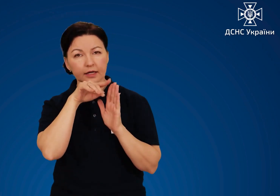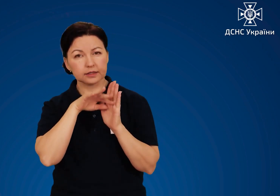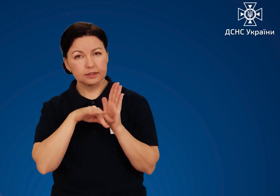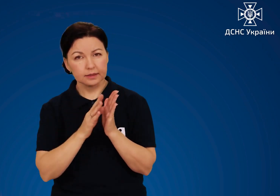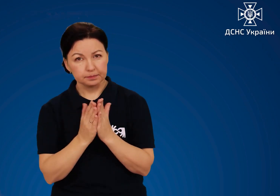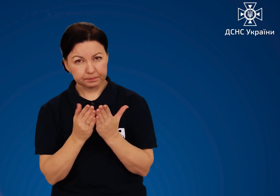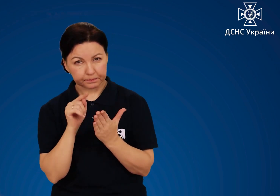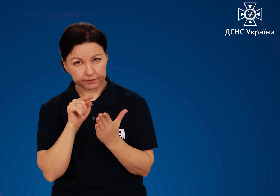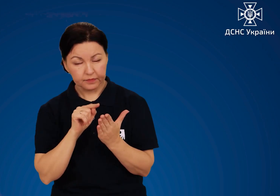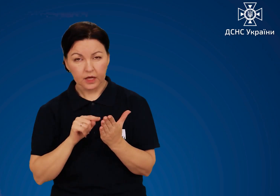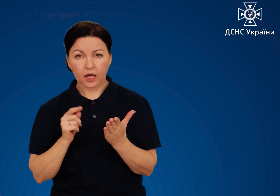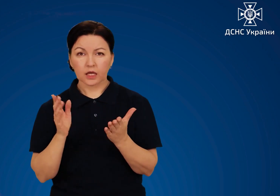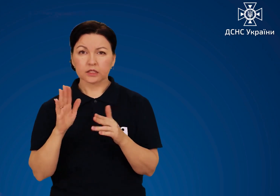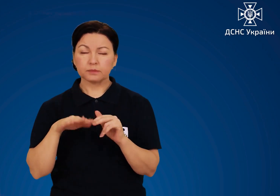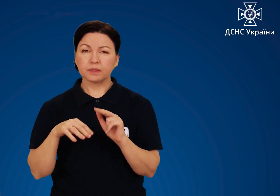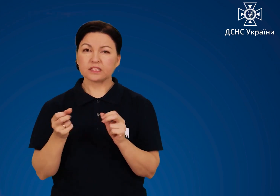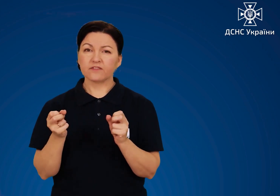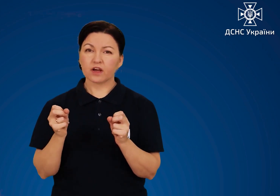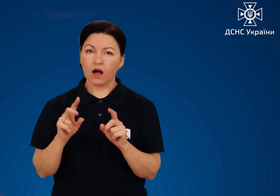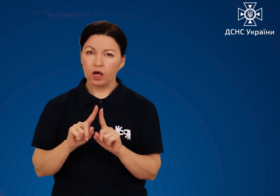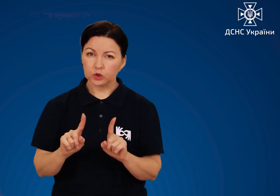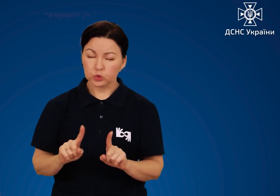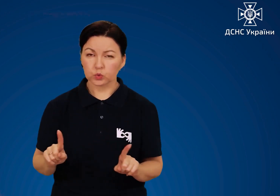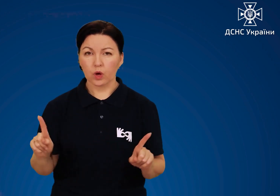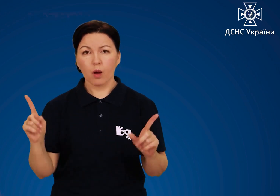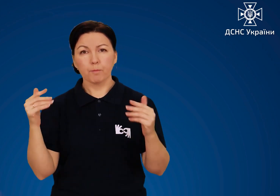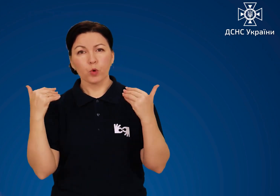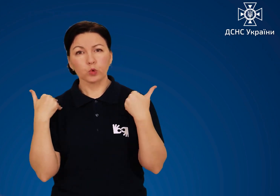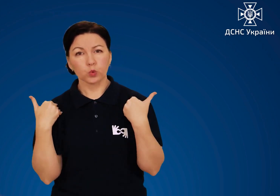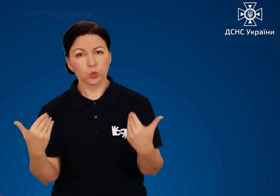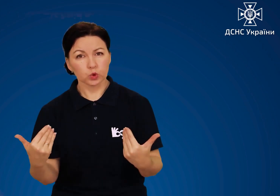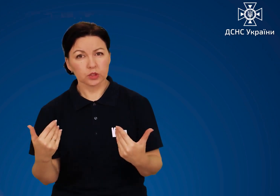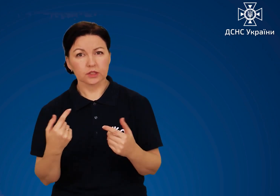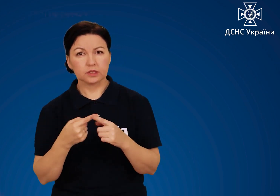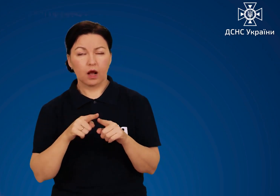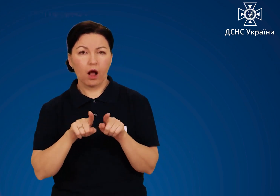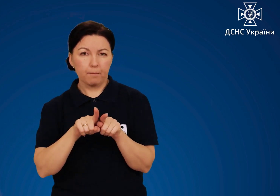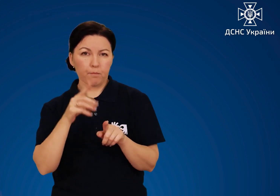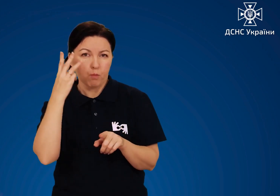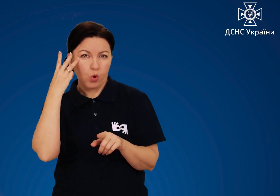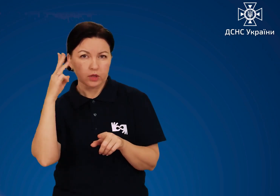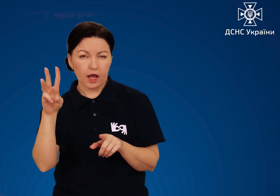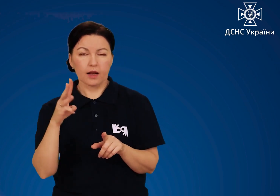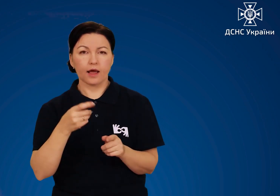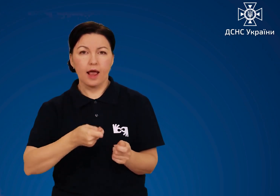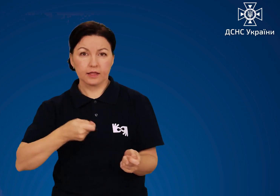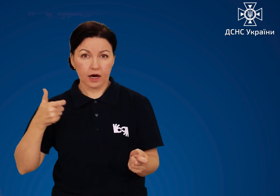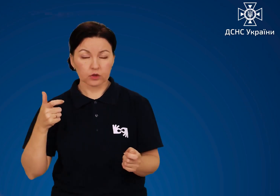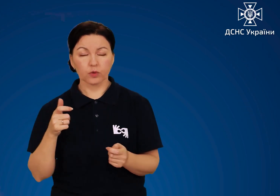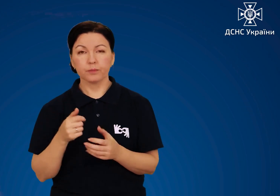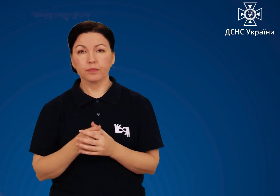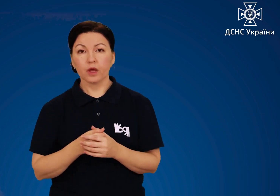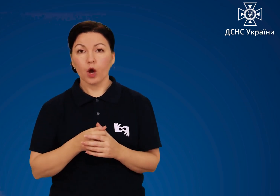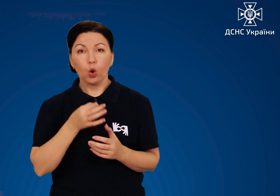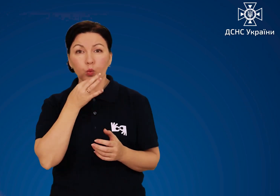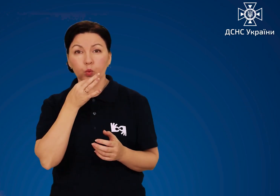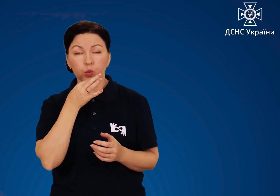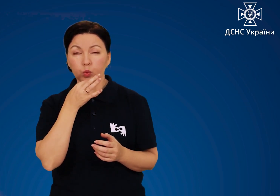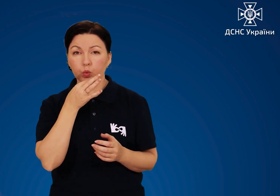технічні характеристики, спеціфікацію та потужність даної моделі генератора. Та перед